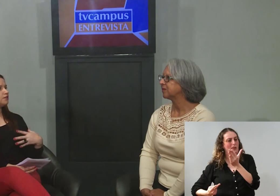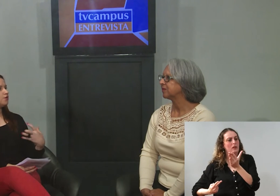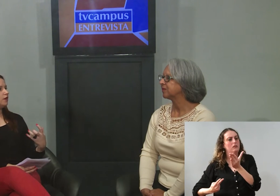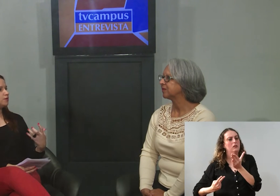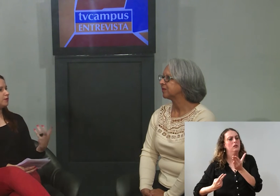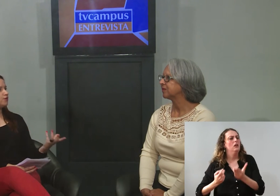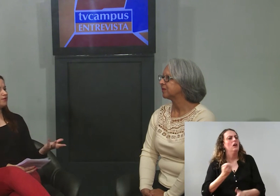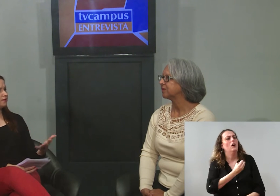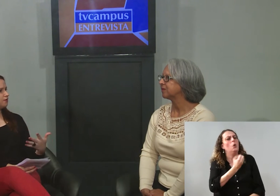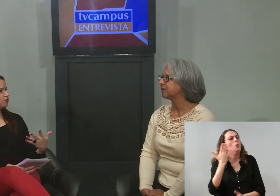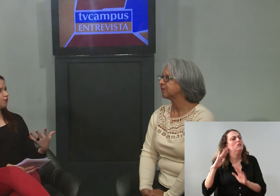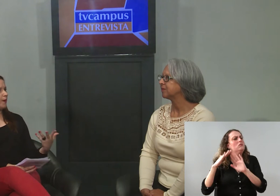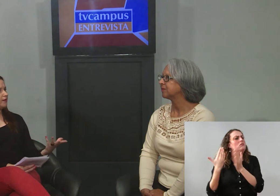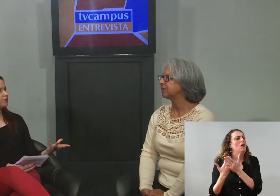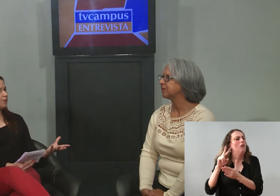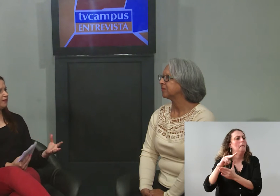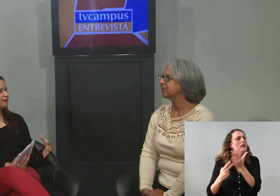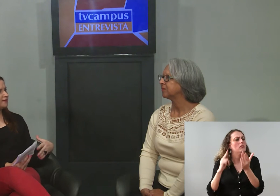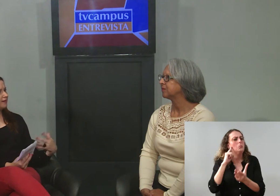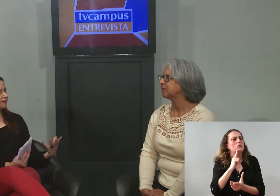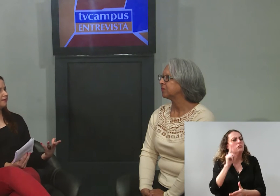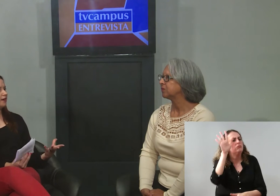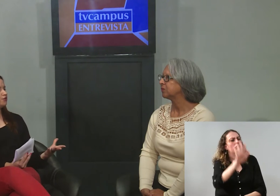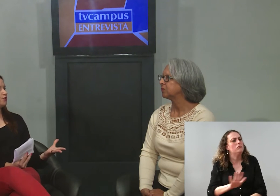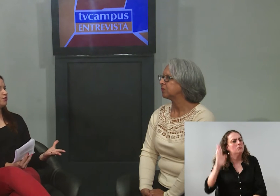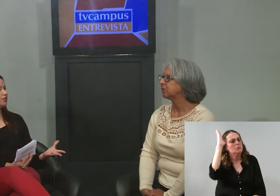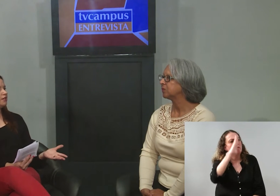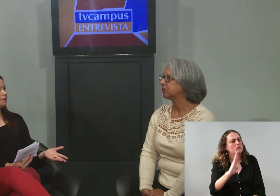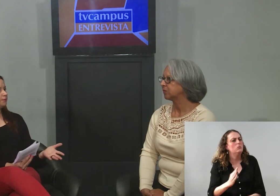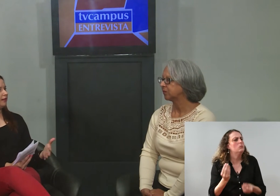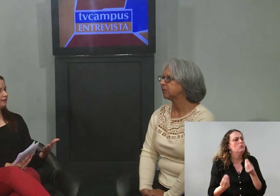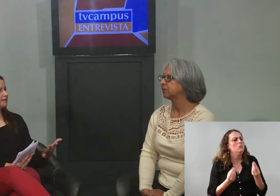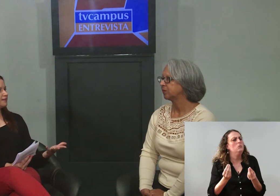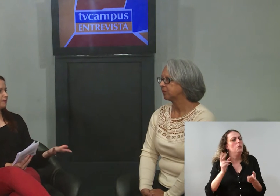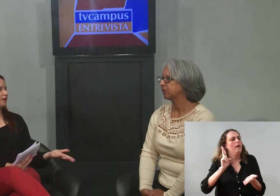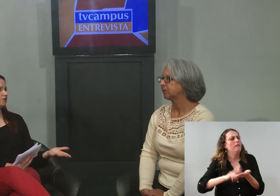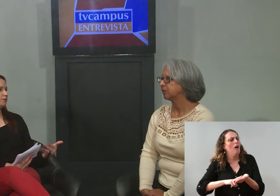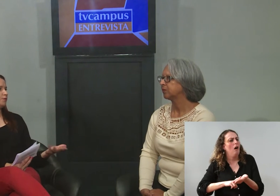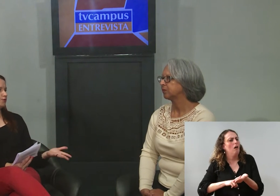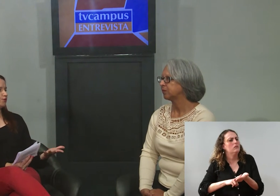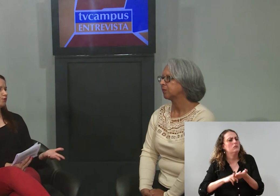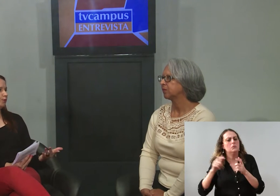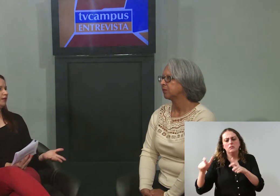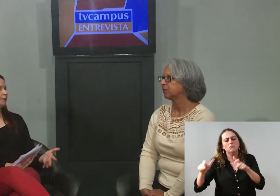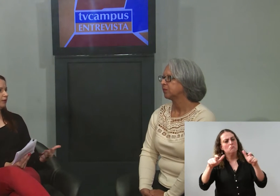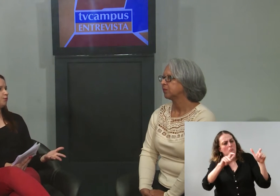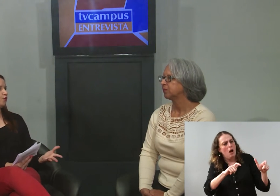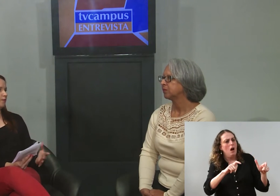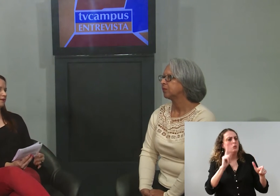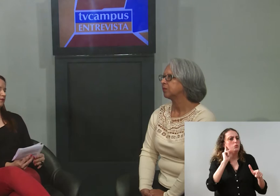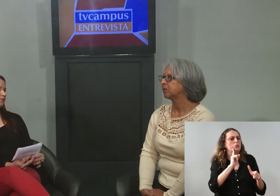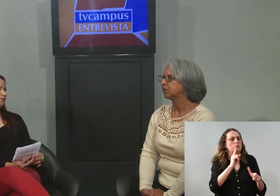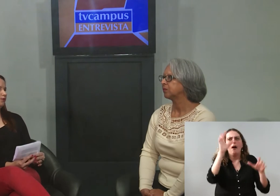escolas para surdos existem no país? Como é que está essa realidade hoje para ter esse espaço também para o surdo poder aprender um pouco mais da cultura?